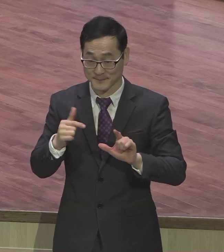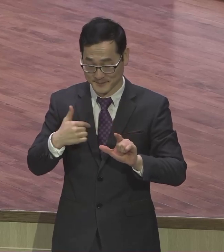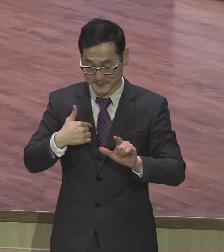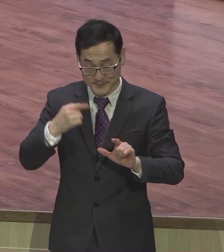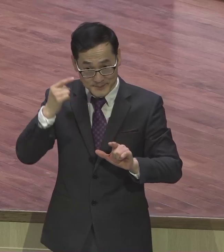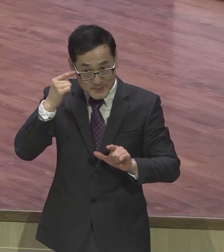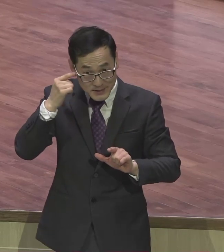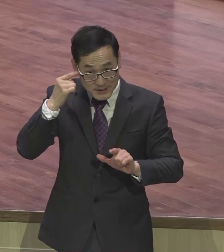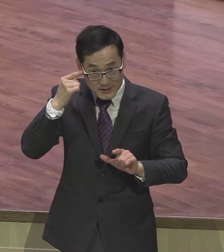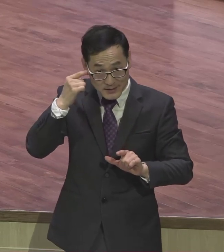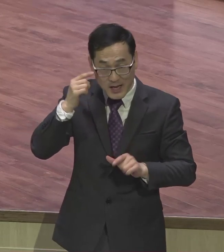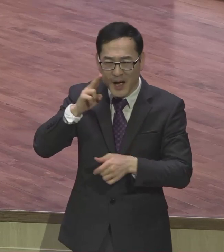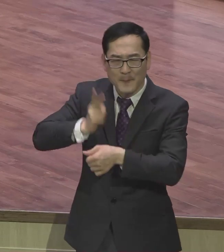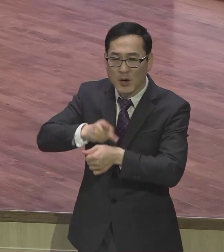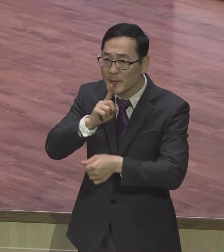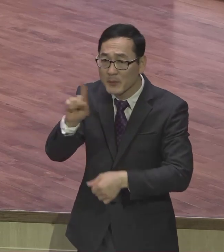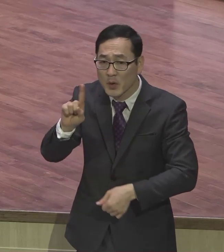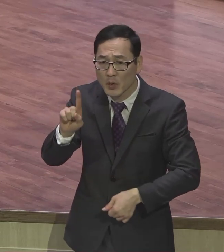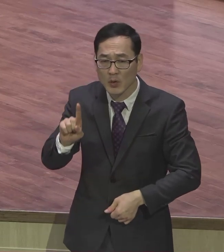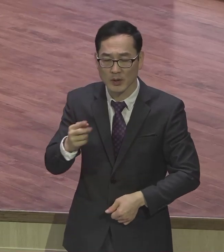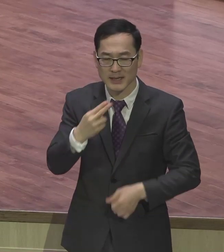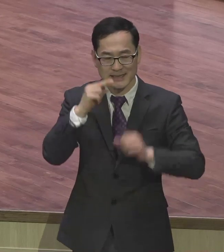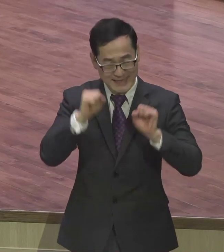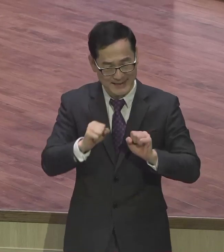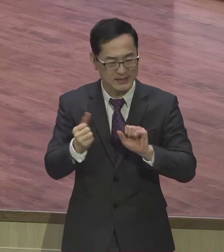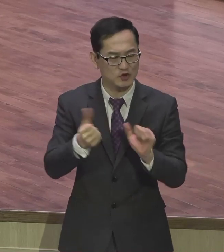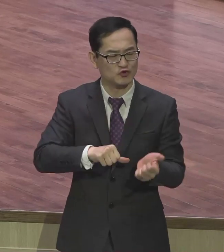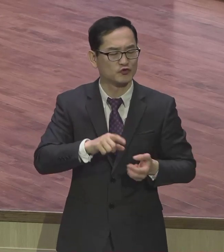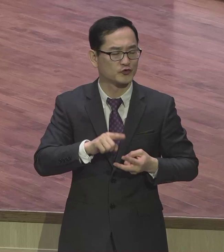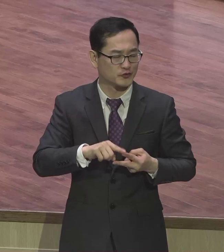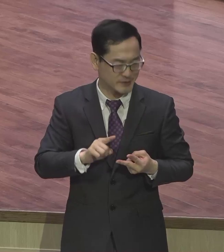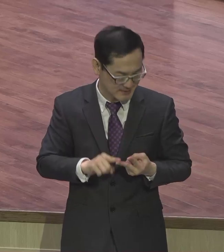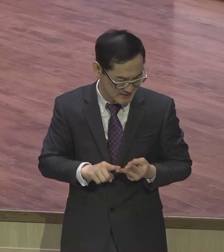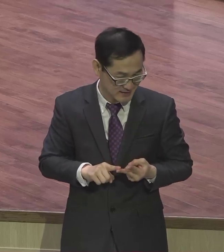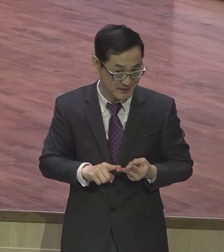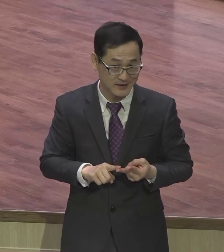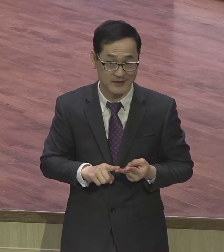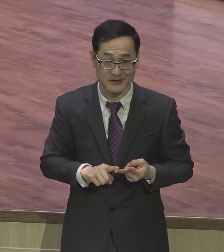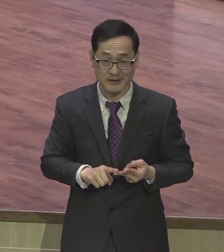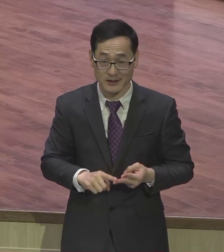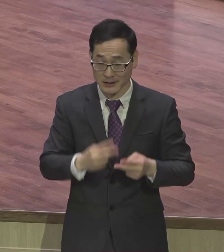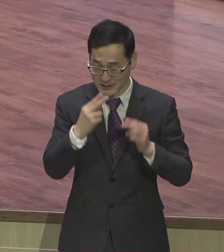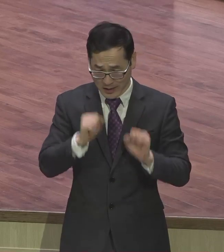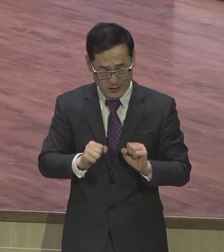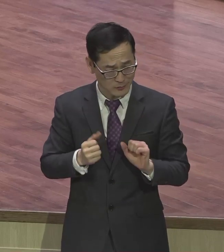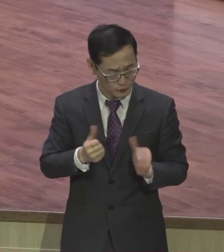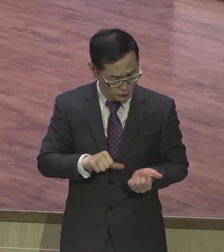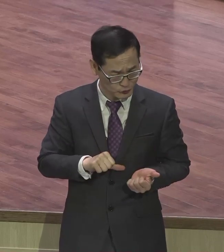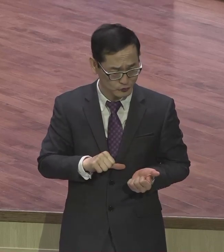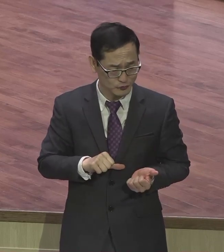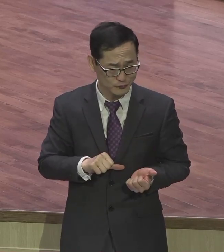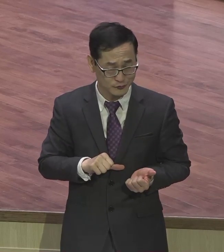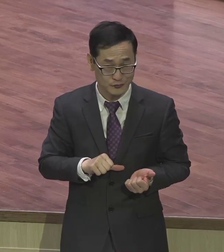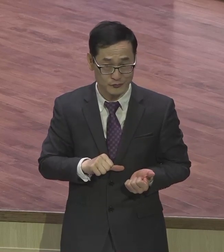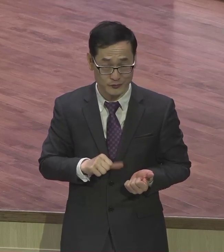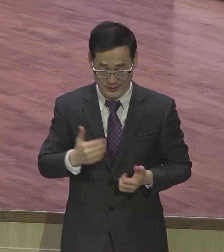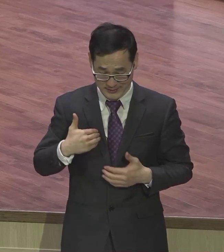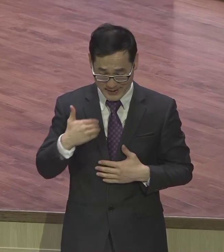바울은 뭘 그랬어요? 살든지 죽든지 살든지 죽든지 내 몸에서 그리스도가